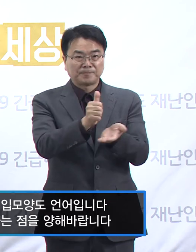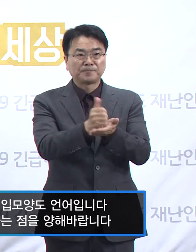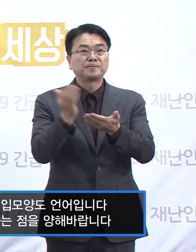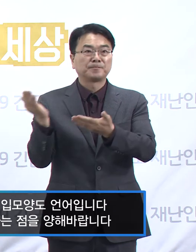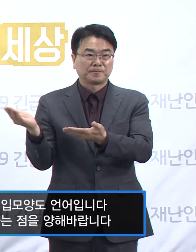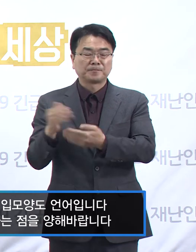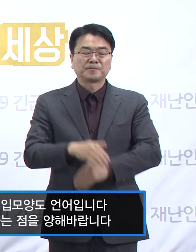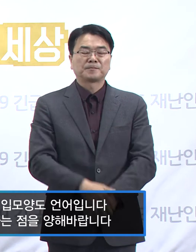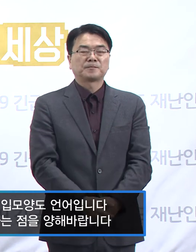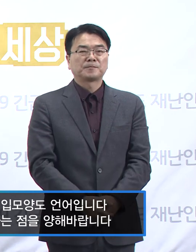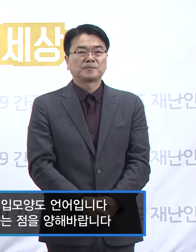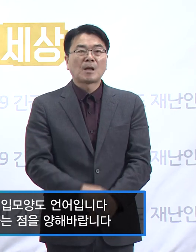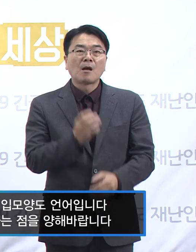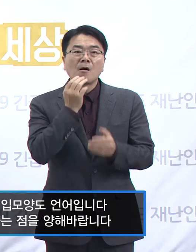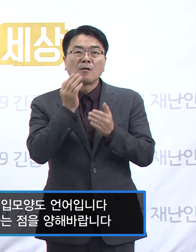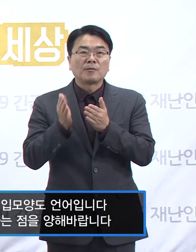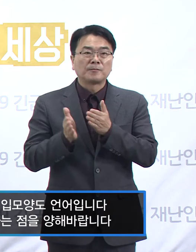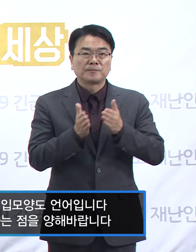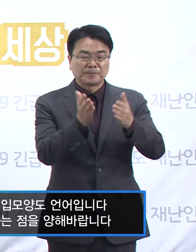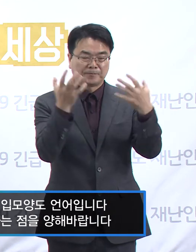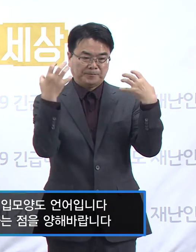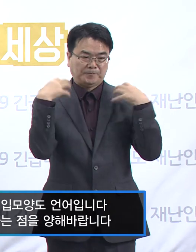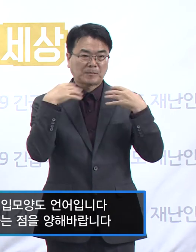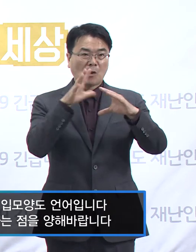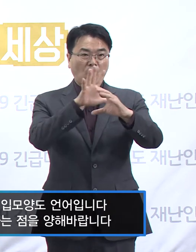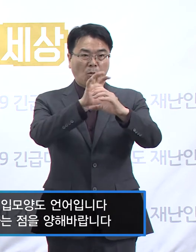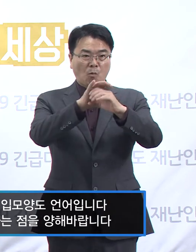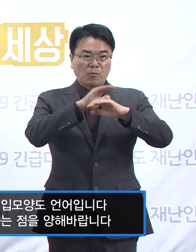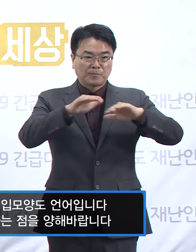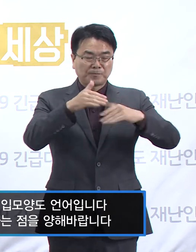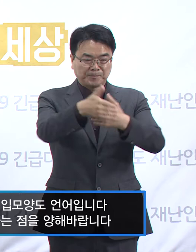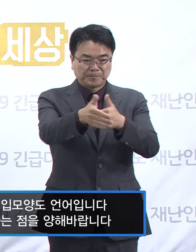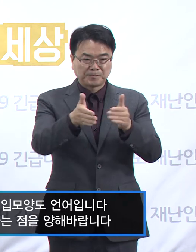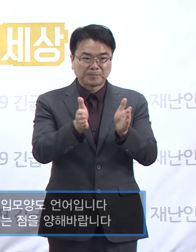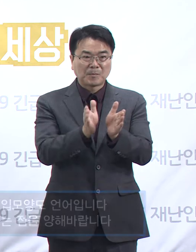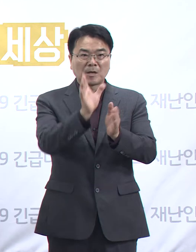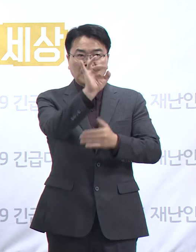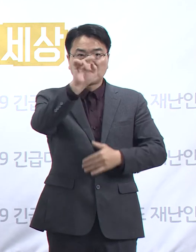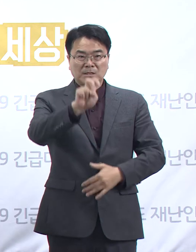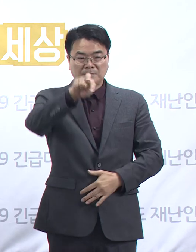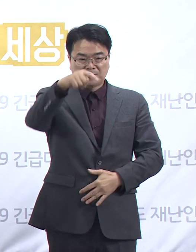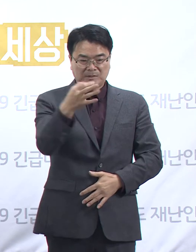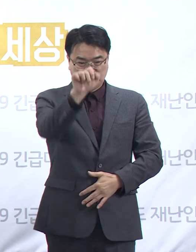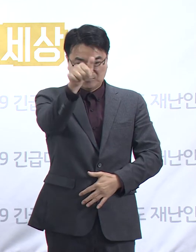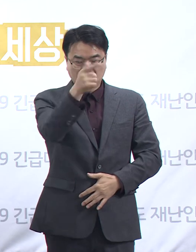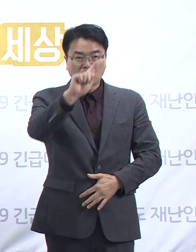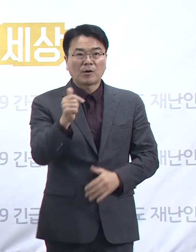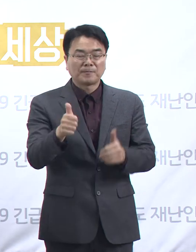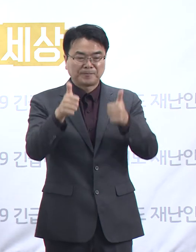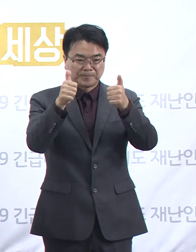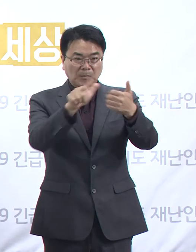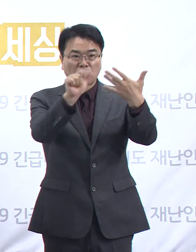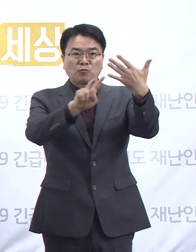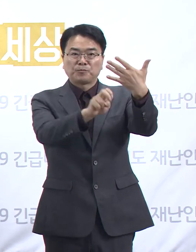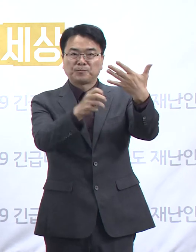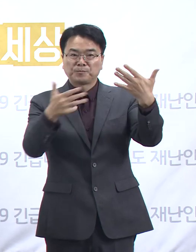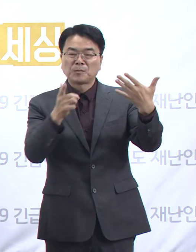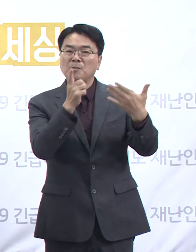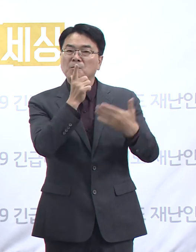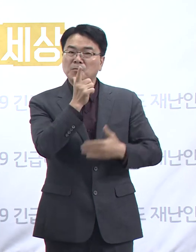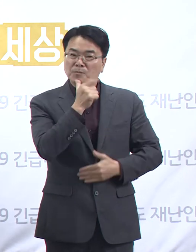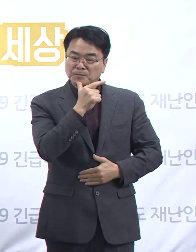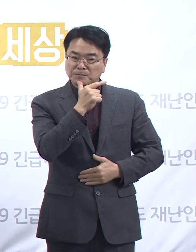안녕하십니까. 경기도 코로나19 긴급대책단의 임승관입니다. 9월 28일 월요일 경기도